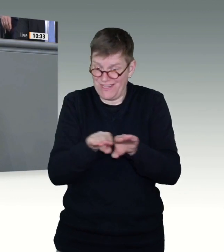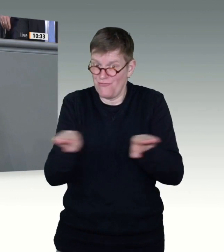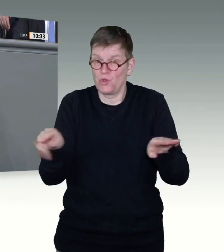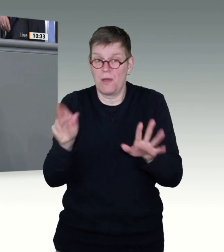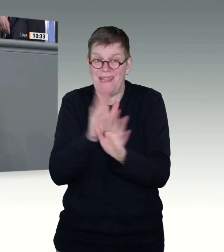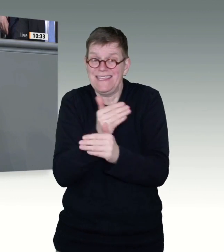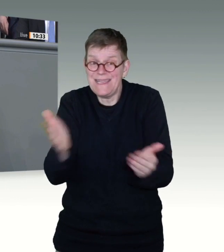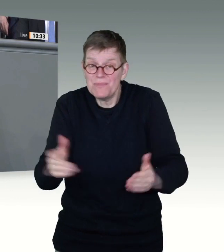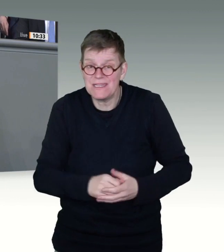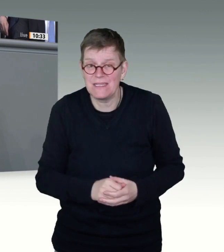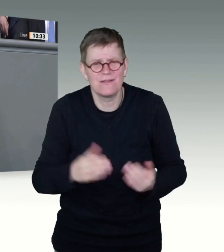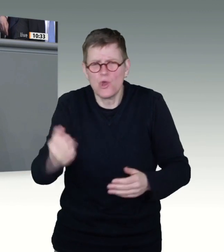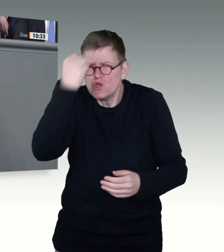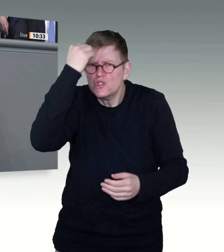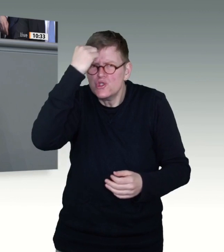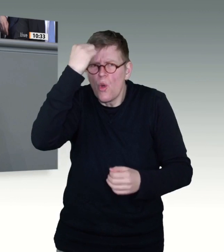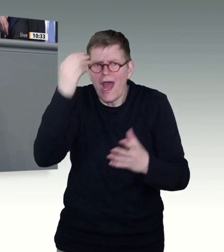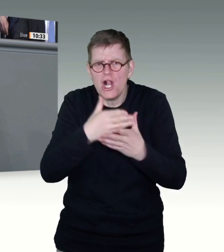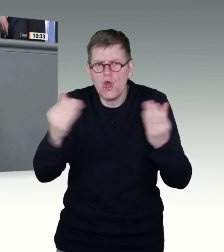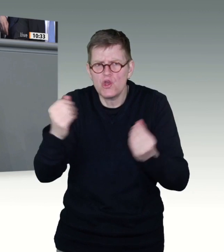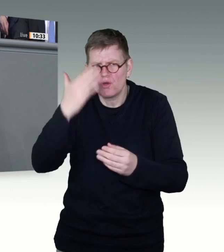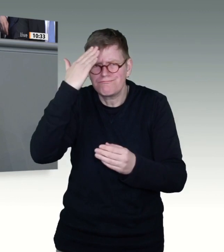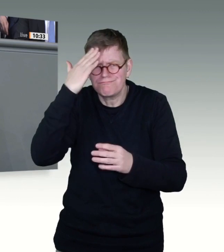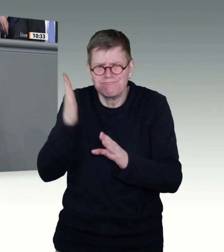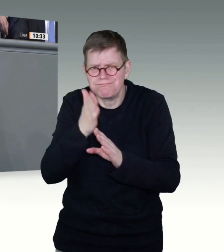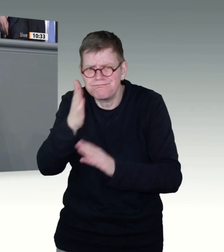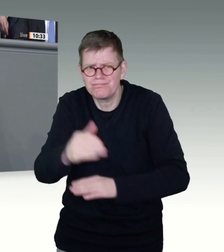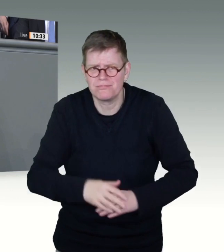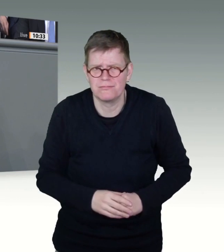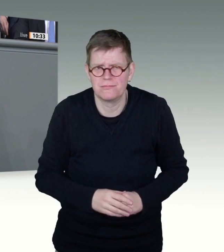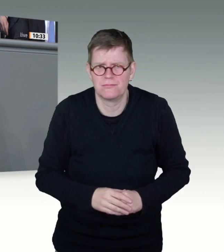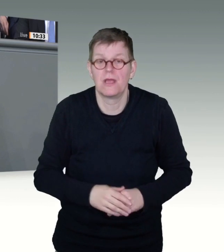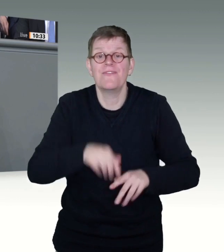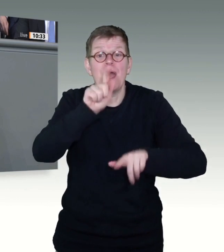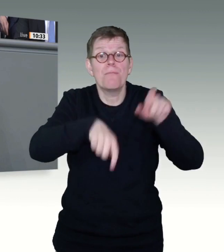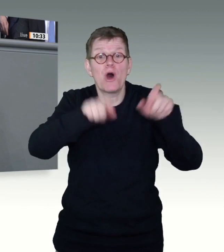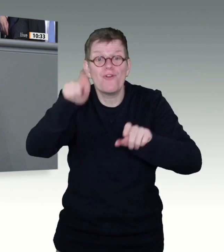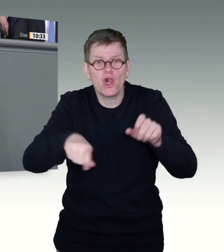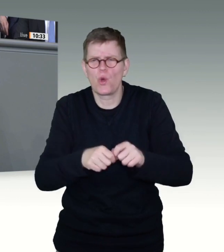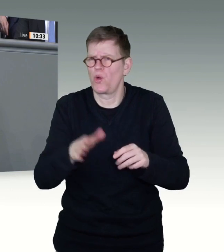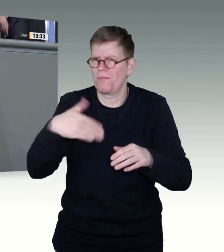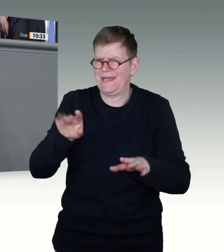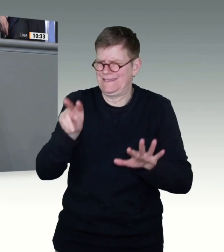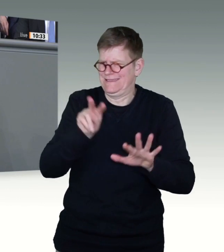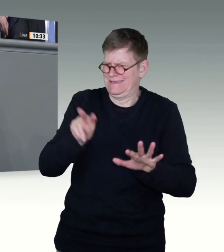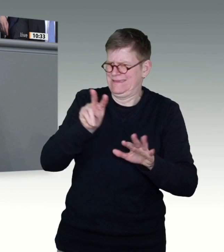Große Teile der Bevölkerung sind mehr als skeptisch gegenüber den Analysen, Bewertungen und abgeleiteten Maßnahmen.